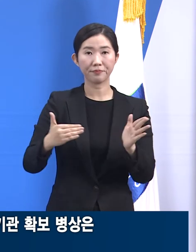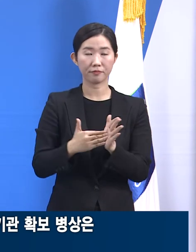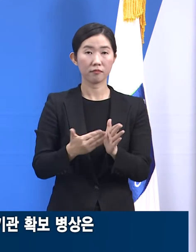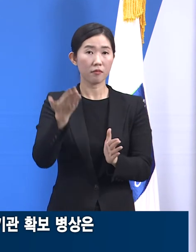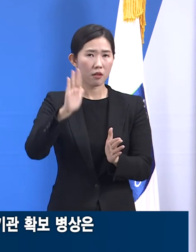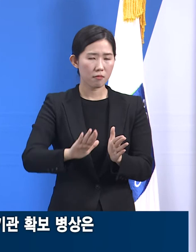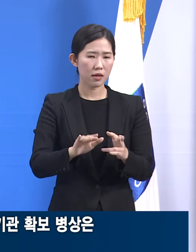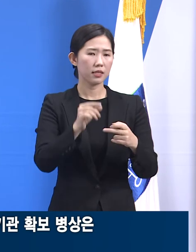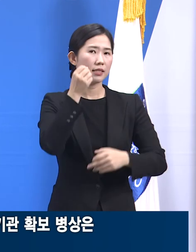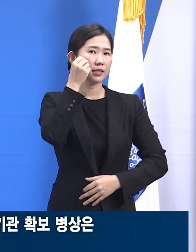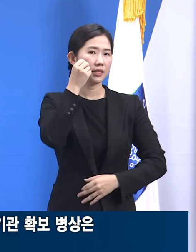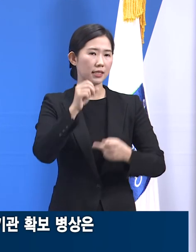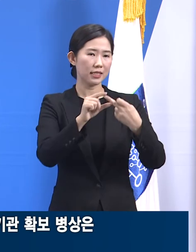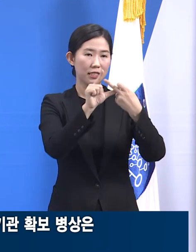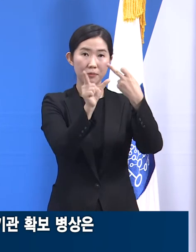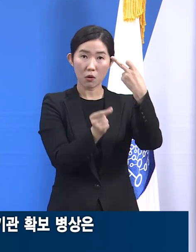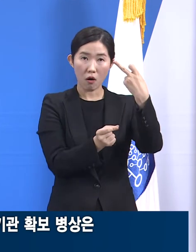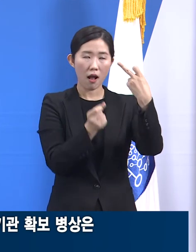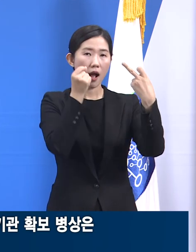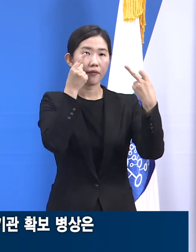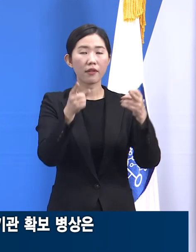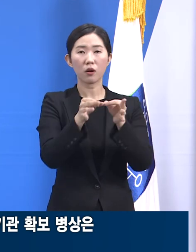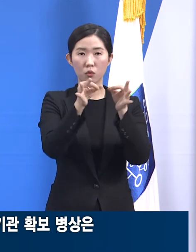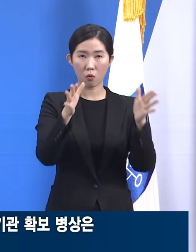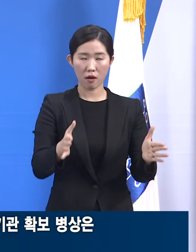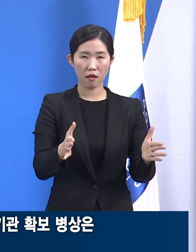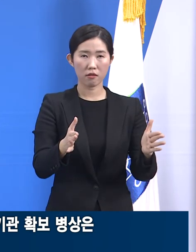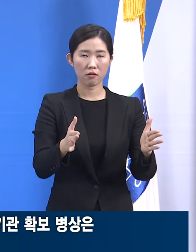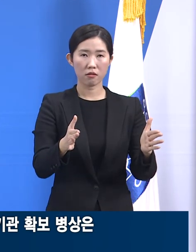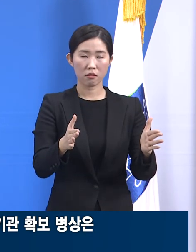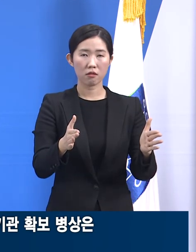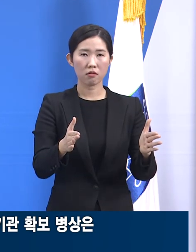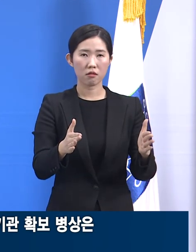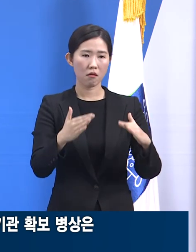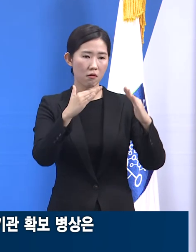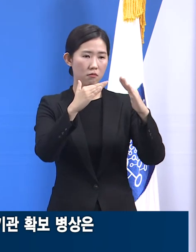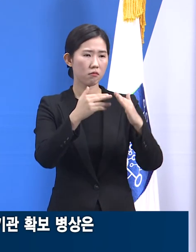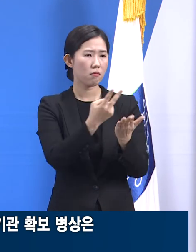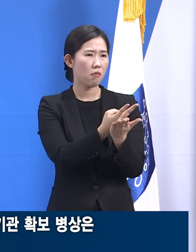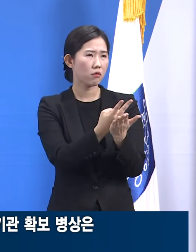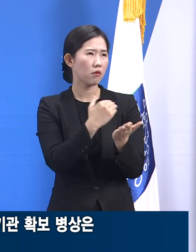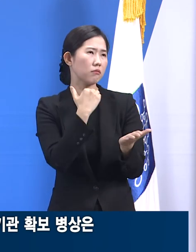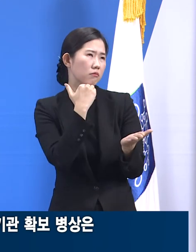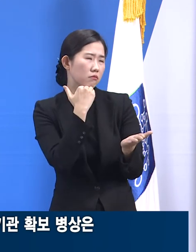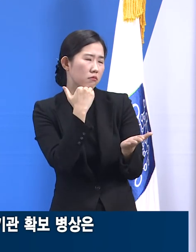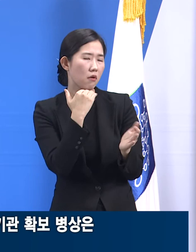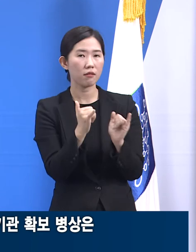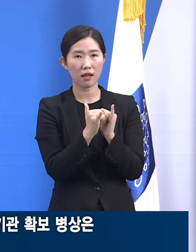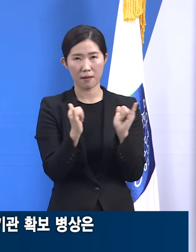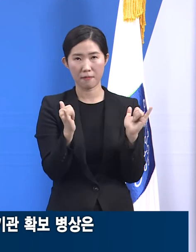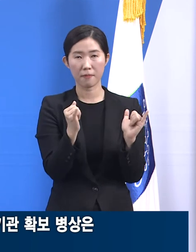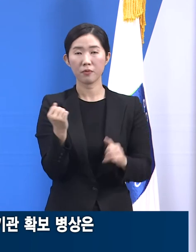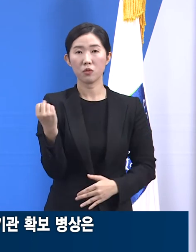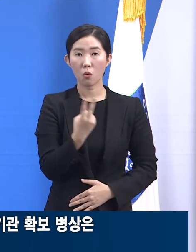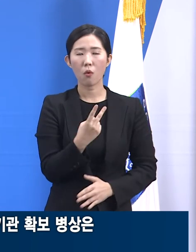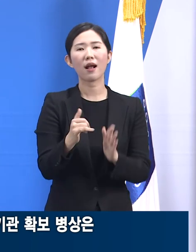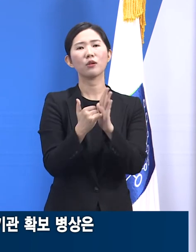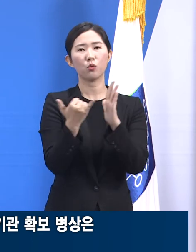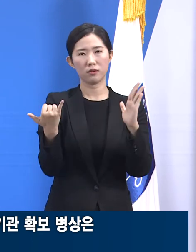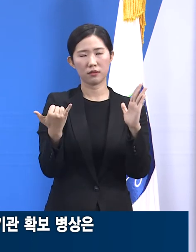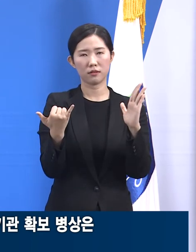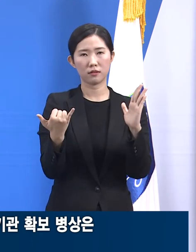한 달간 때로는 수일씩 가정에서 병상 배정차를 기다렸던 많은 분들 그리고 그 가족들의